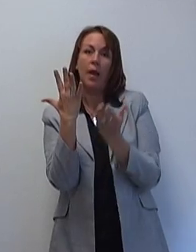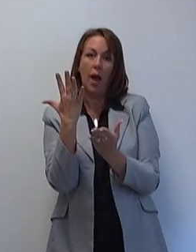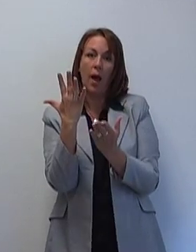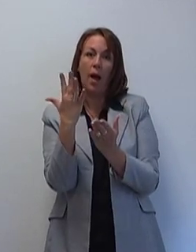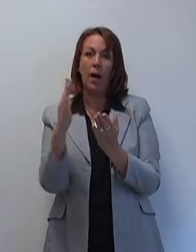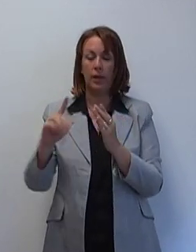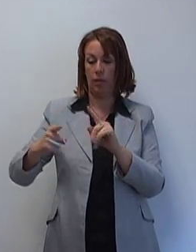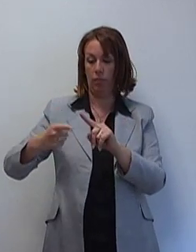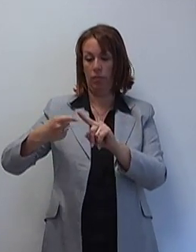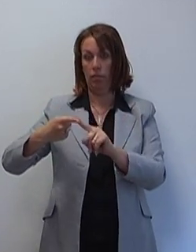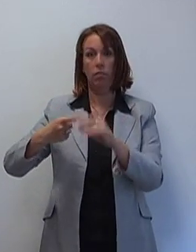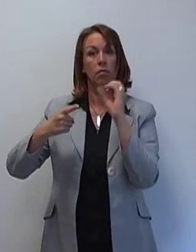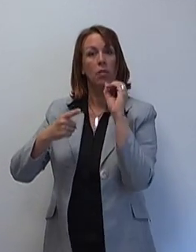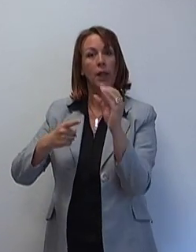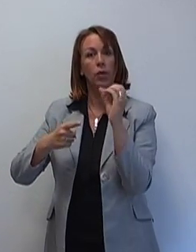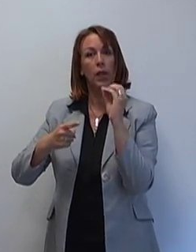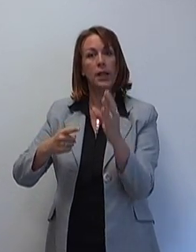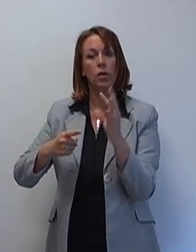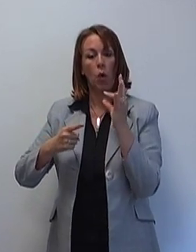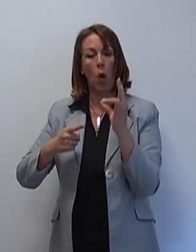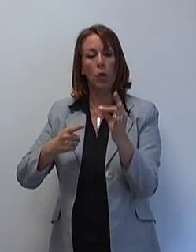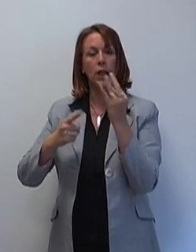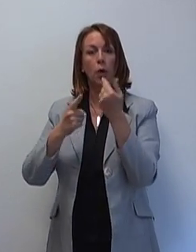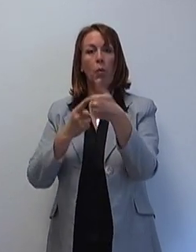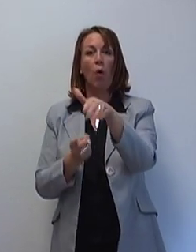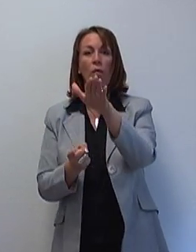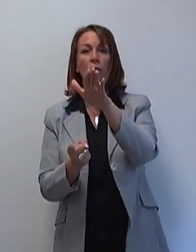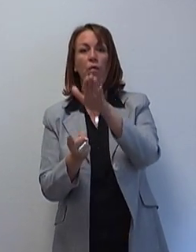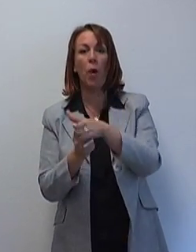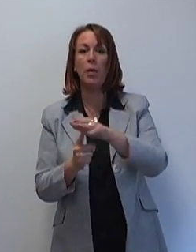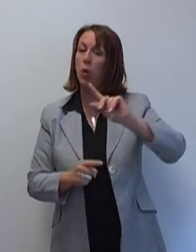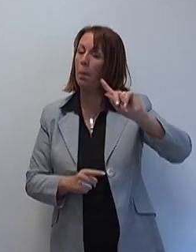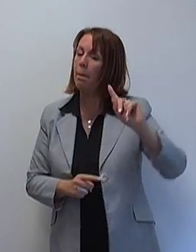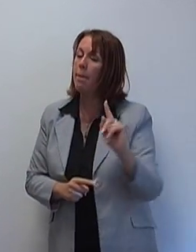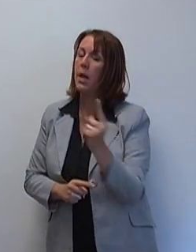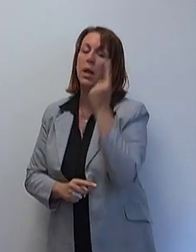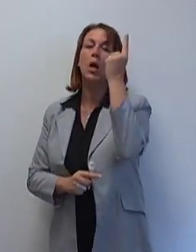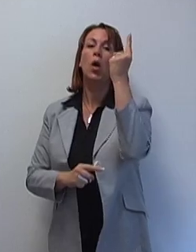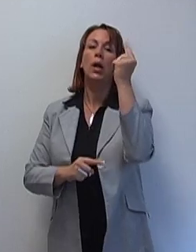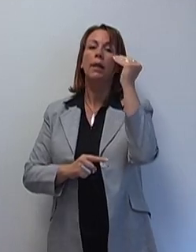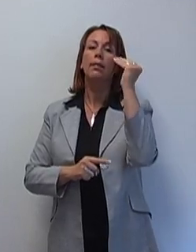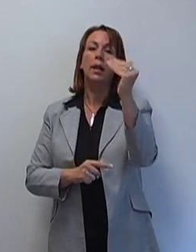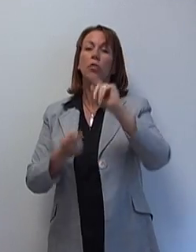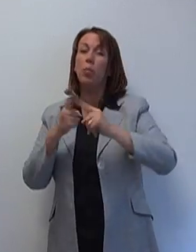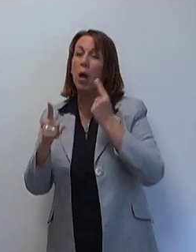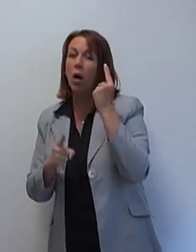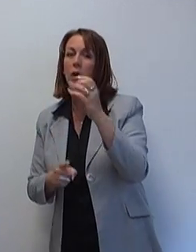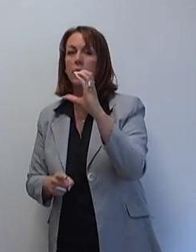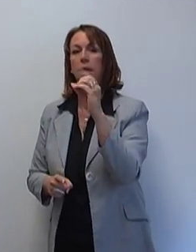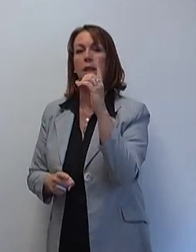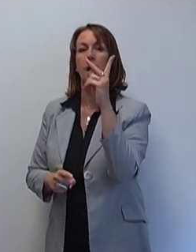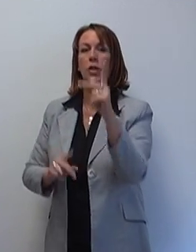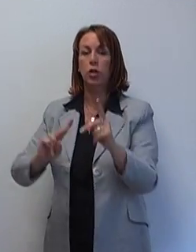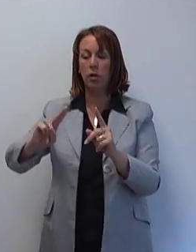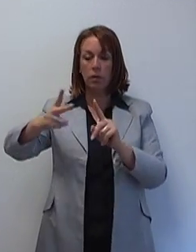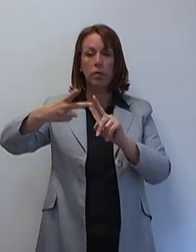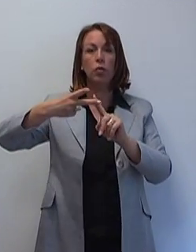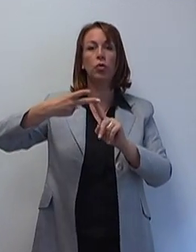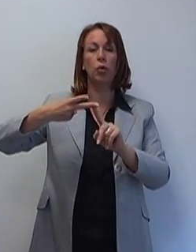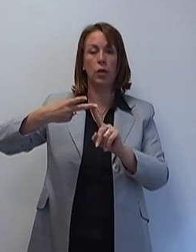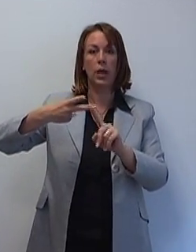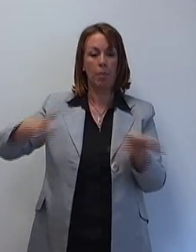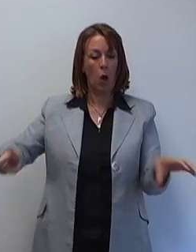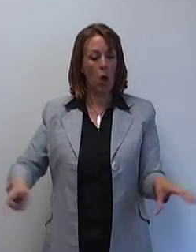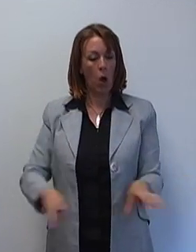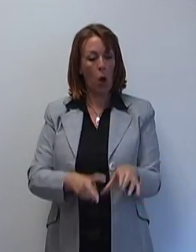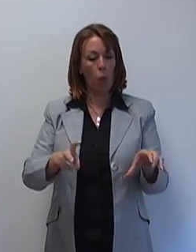Et ces cinq révolutions, c'est à la fois la révolution de l'éducation, de l'enseignement et de la formation, qui est la priorité numéro un pour le CDH. Deuxième révolution,